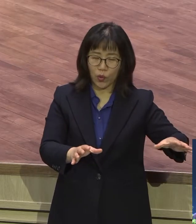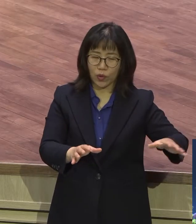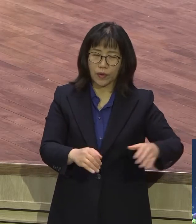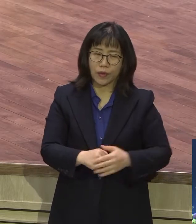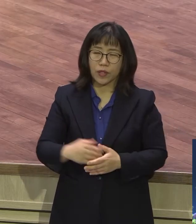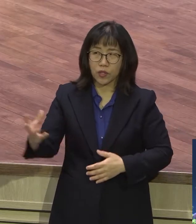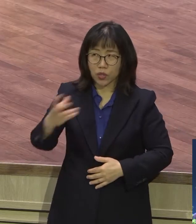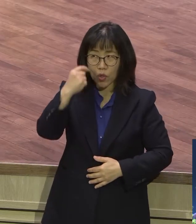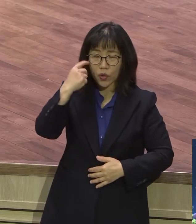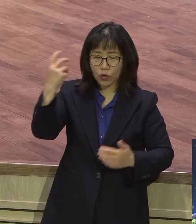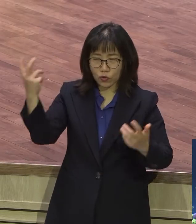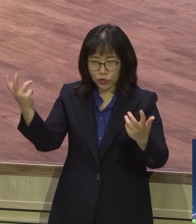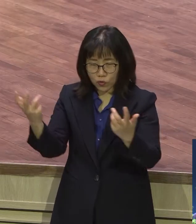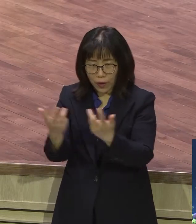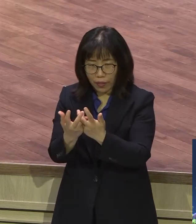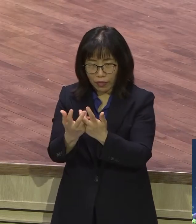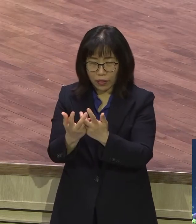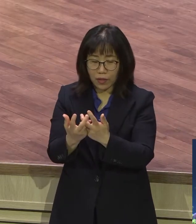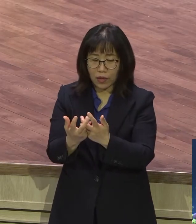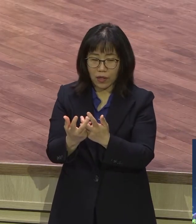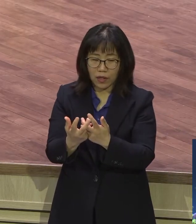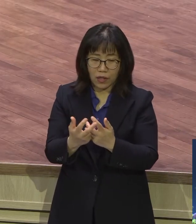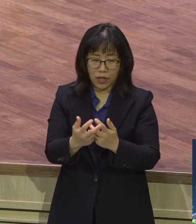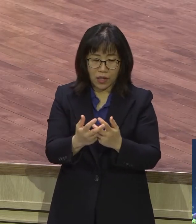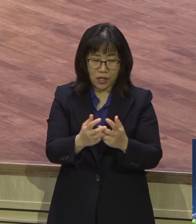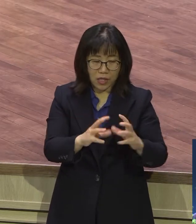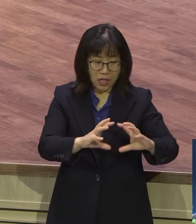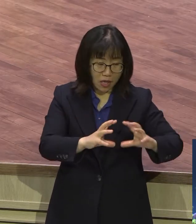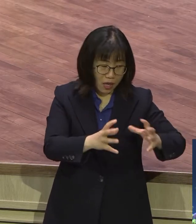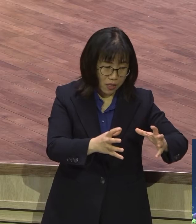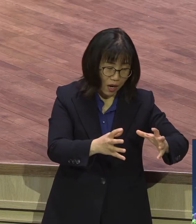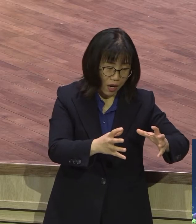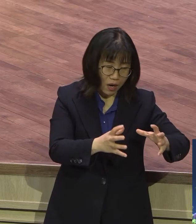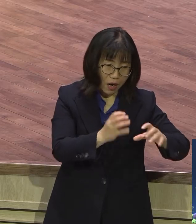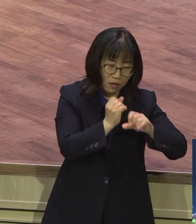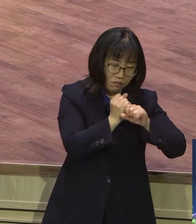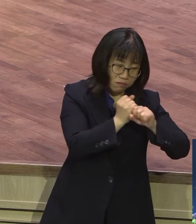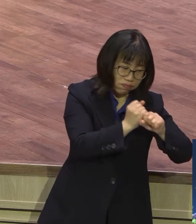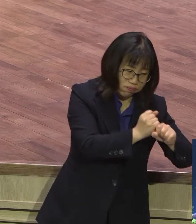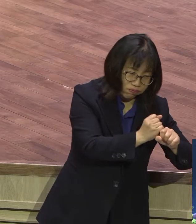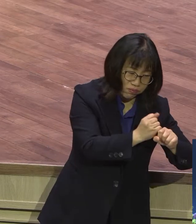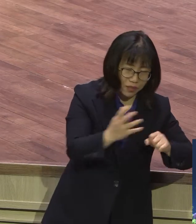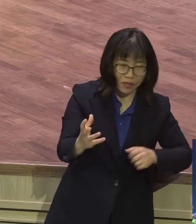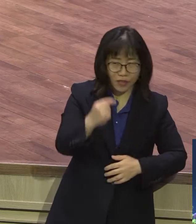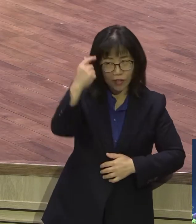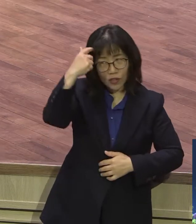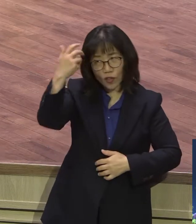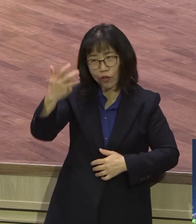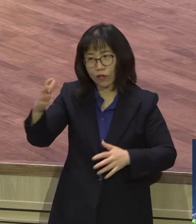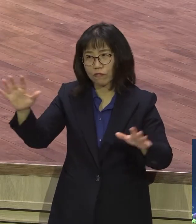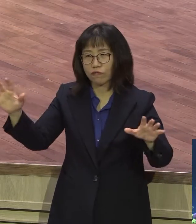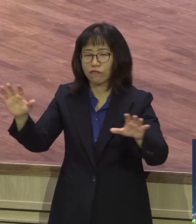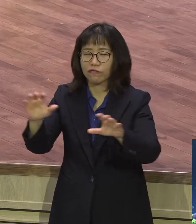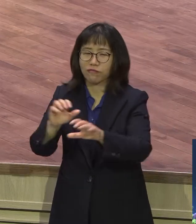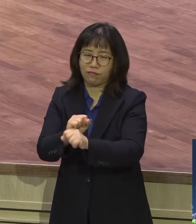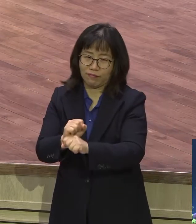충만하고 소멸이 틀려. 그래서 같은 예수를 믿어도 같은 신앙 창의에도 같이 찬송을 불러도 같이 예배를